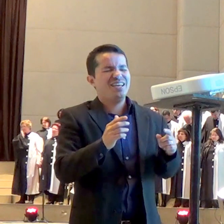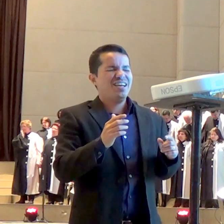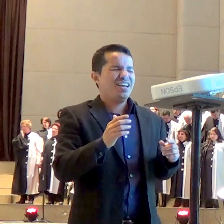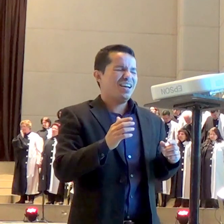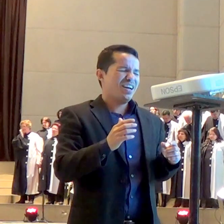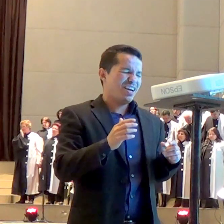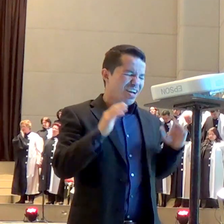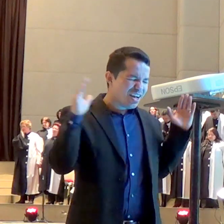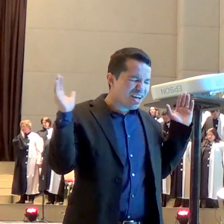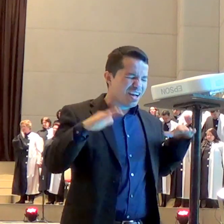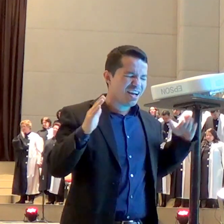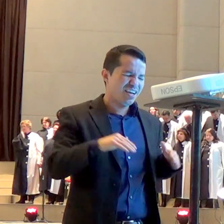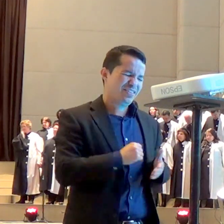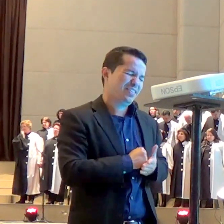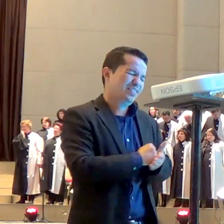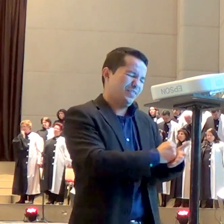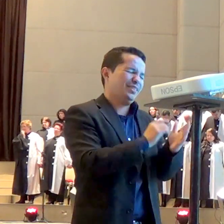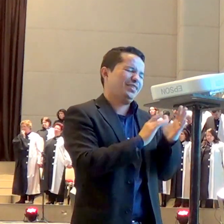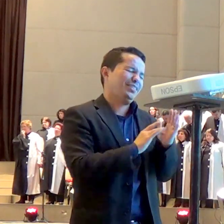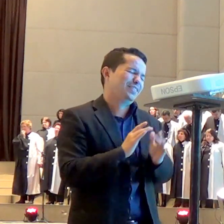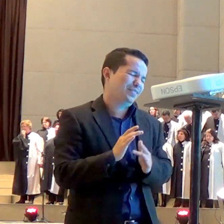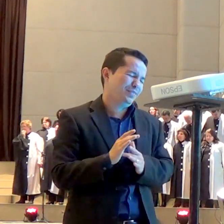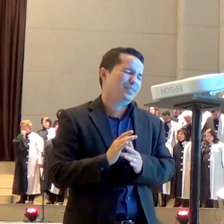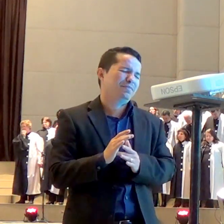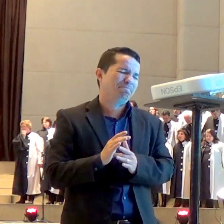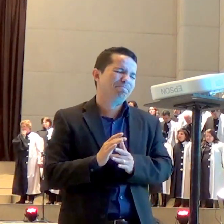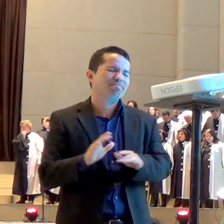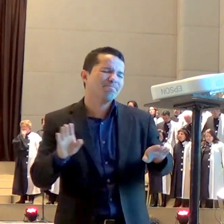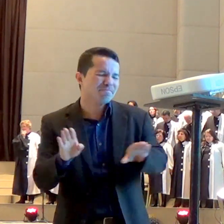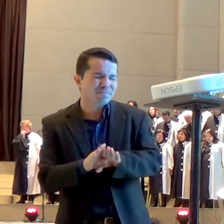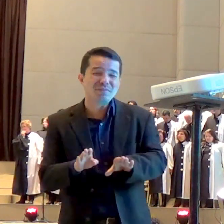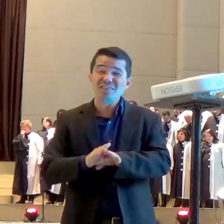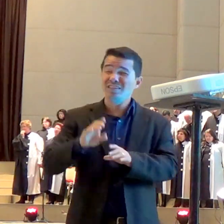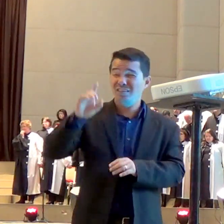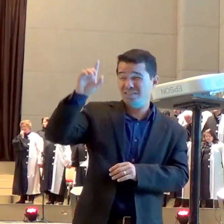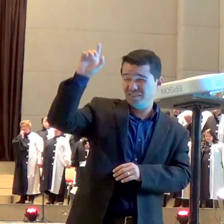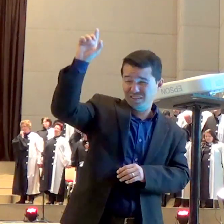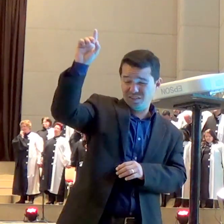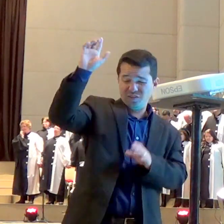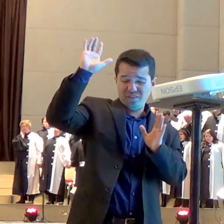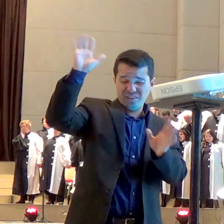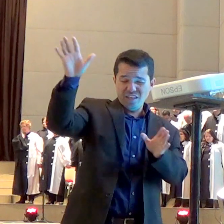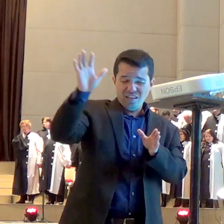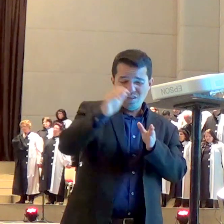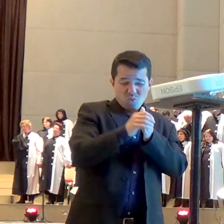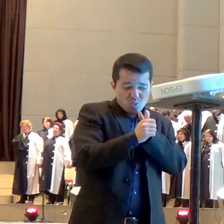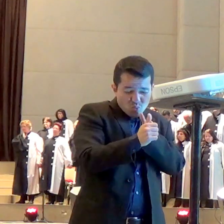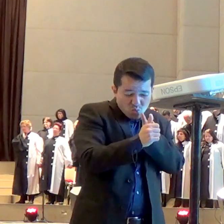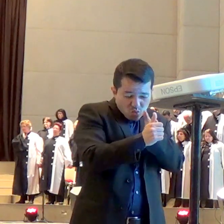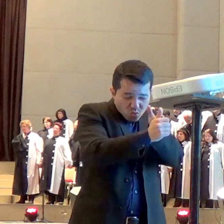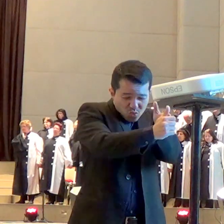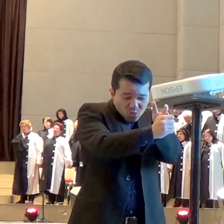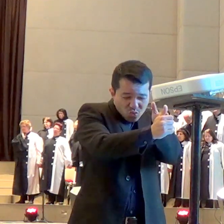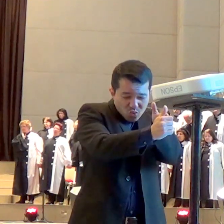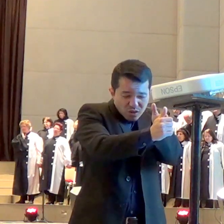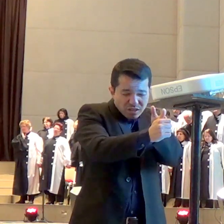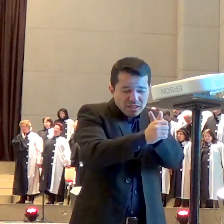pai assim como o Senhor deu direção e discernimento através de anjos na vida de